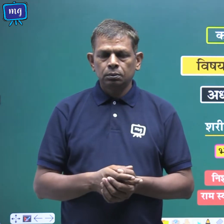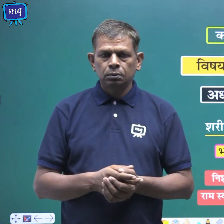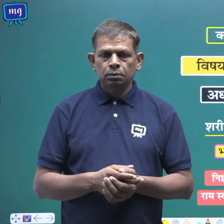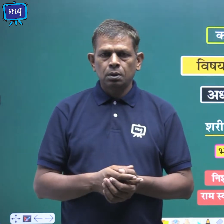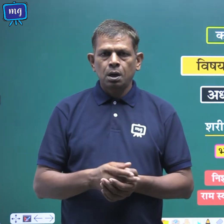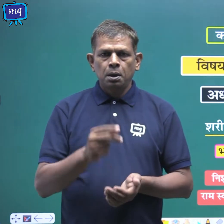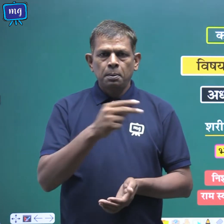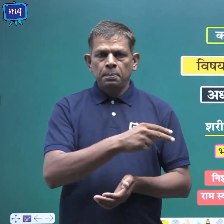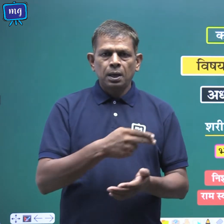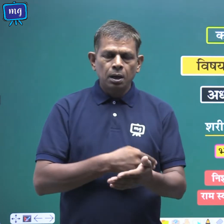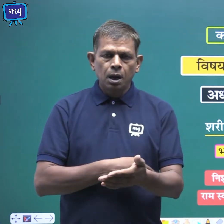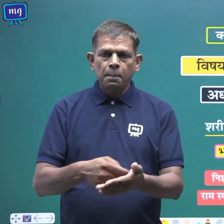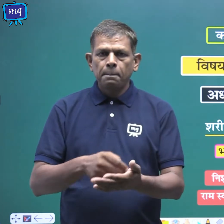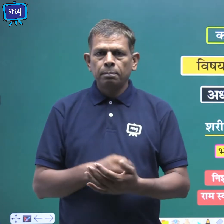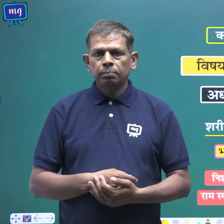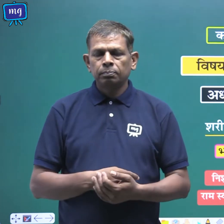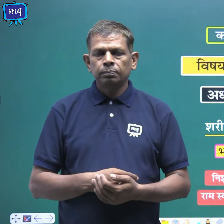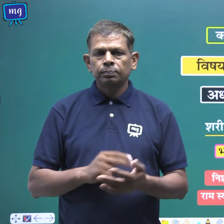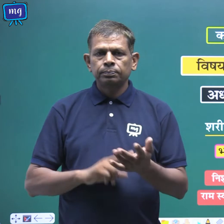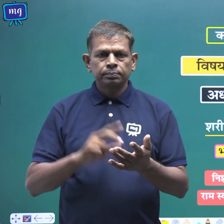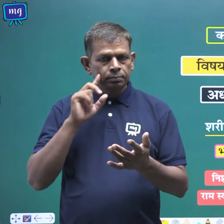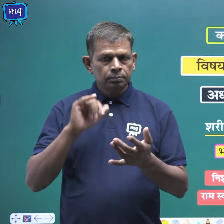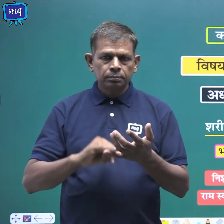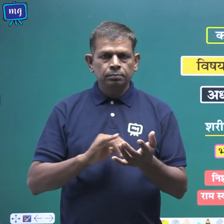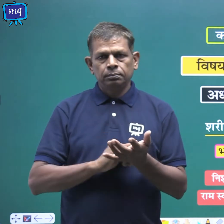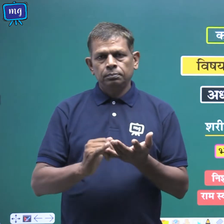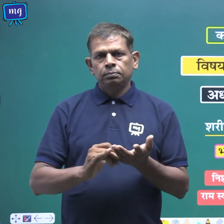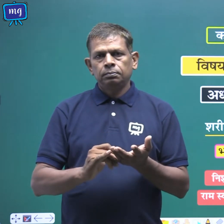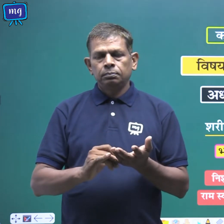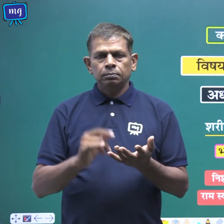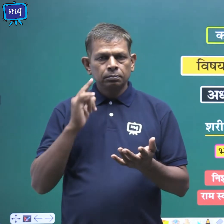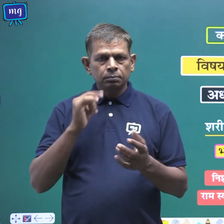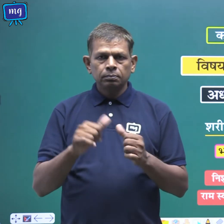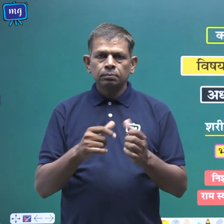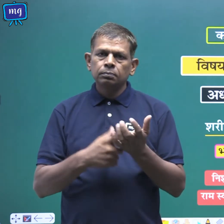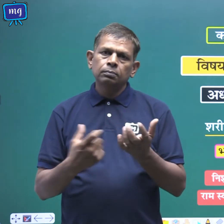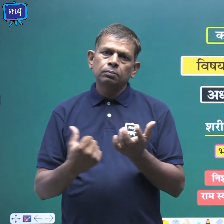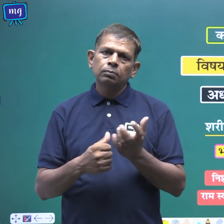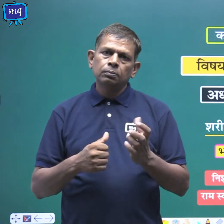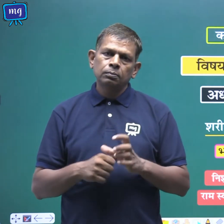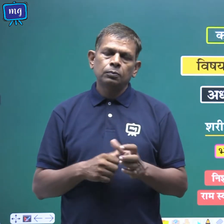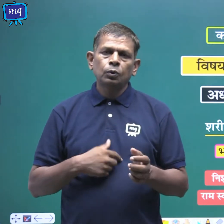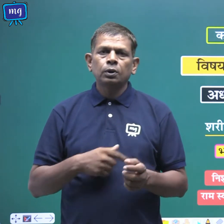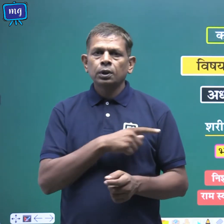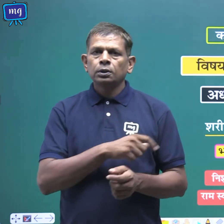मेरा नाम निशिय रोड़ा है और मेरे साथ है